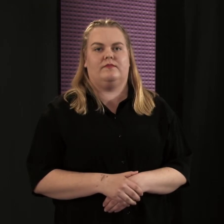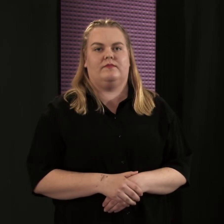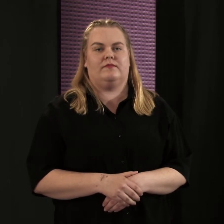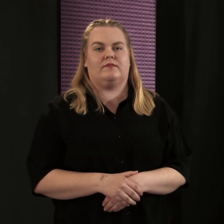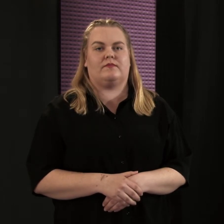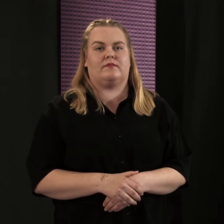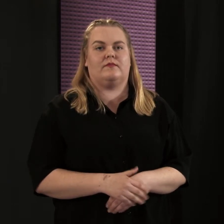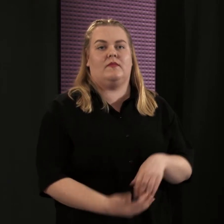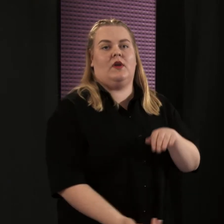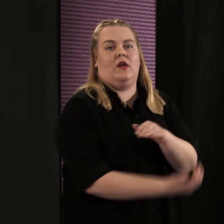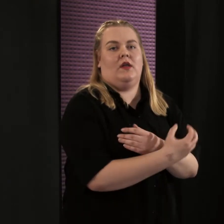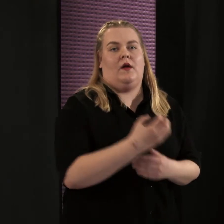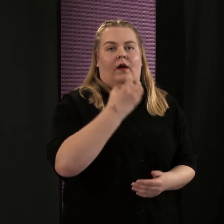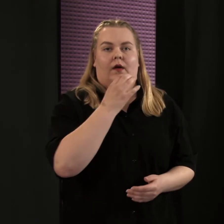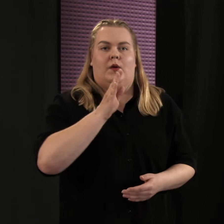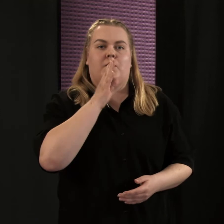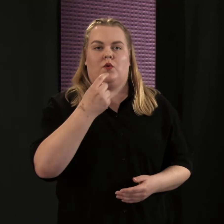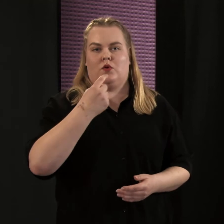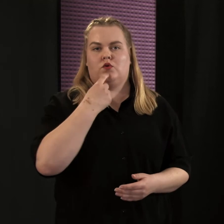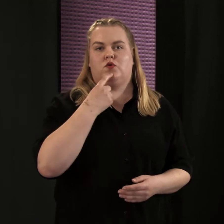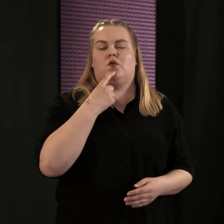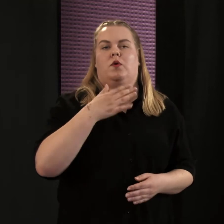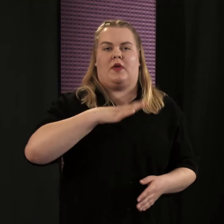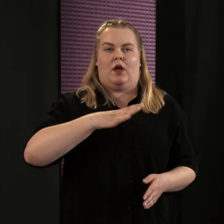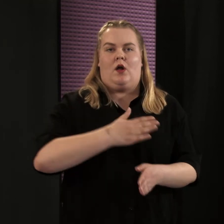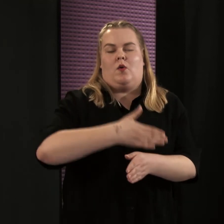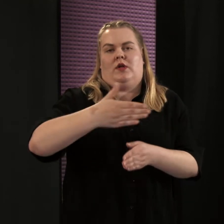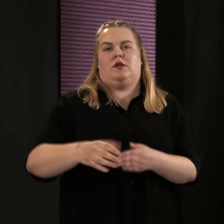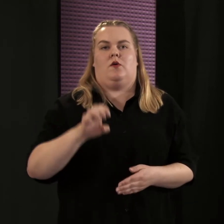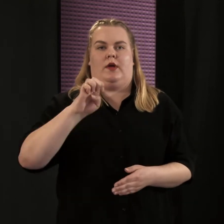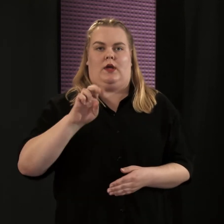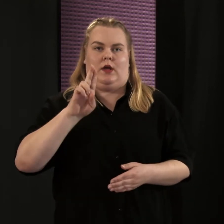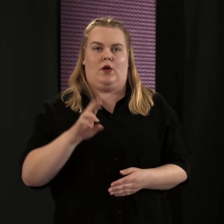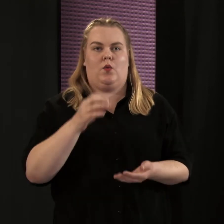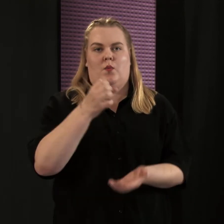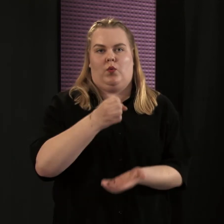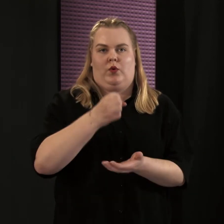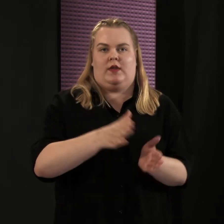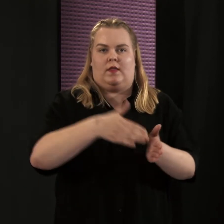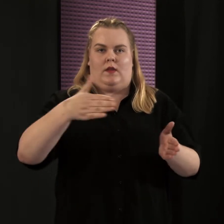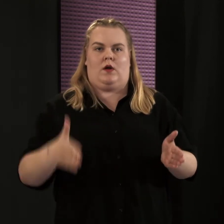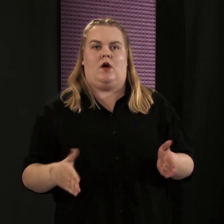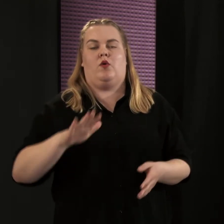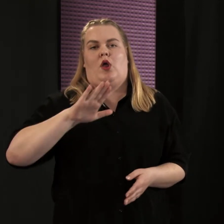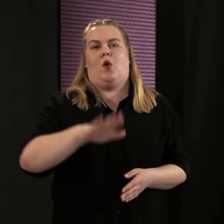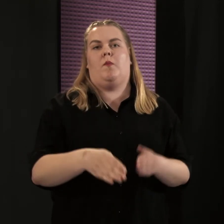Itä- ja Pohjois-Suomi haluavat seuraavalle EU-budjettikaudelle oman rakennerahasto